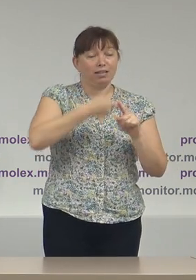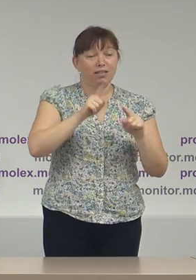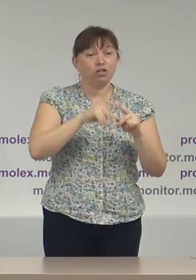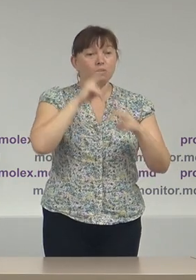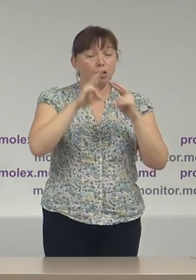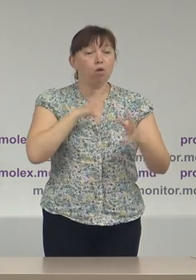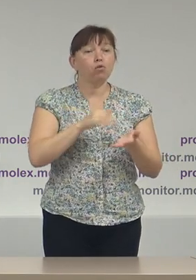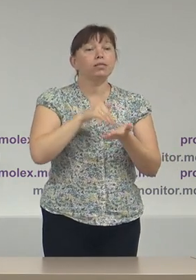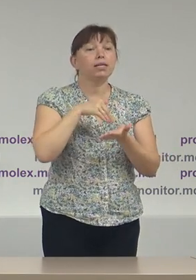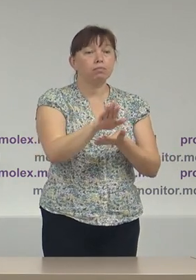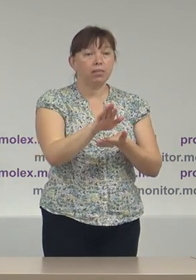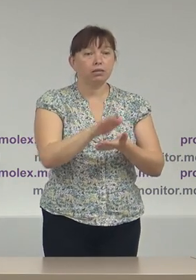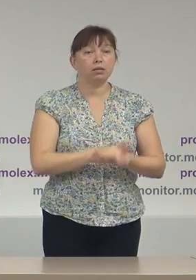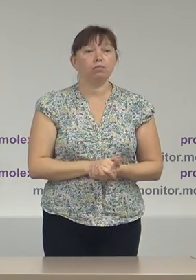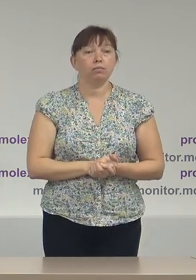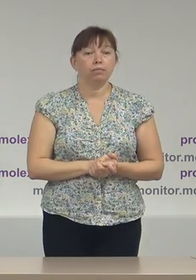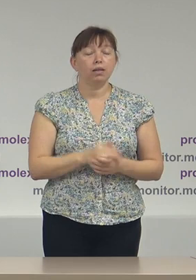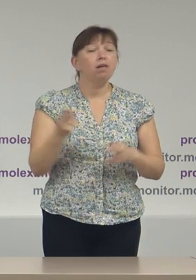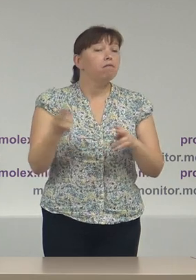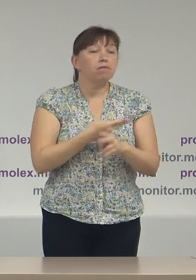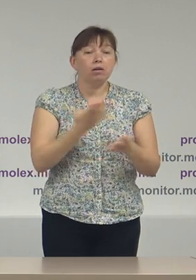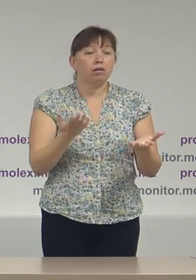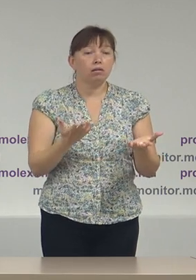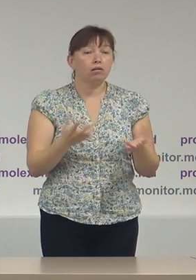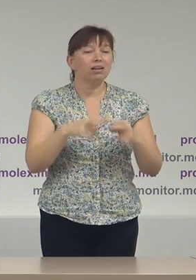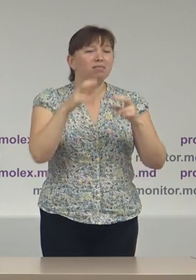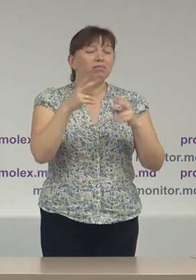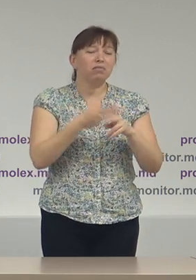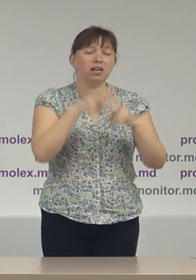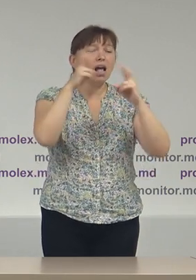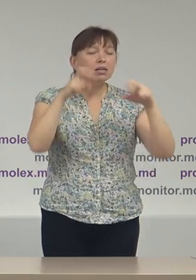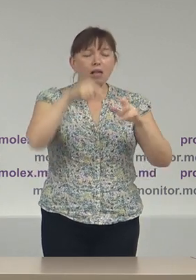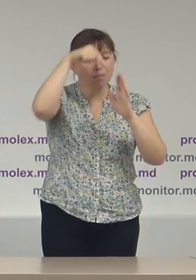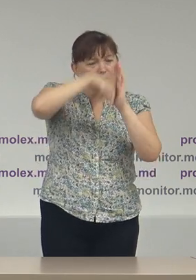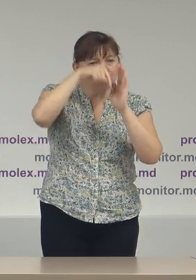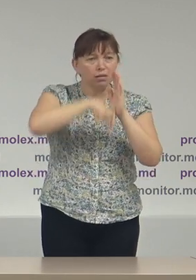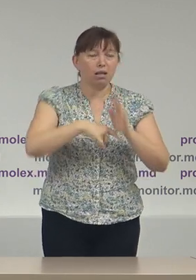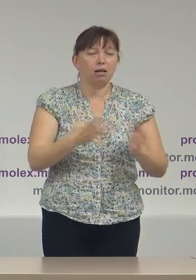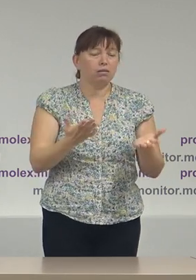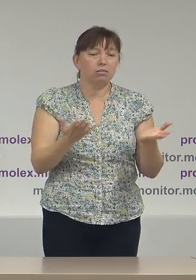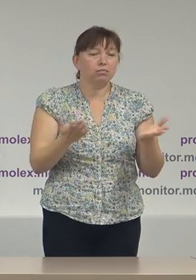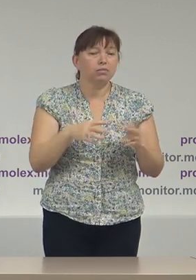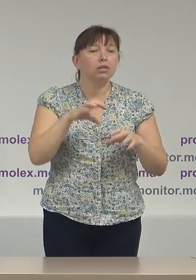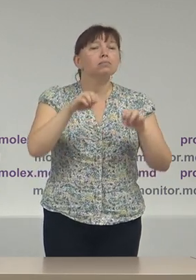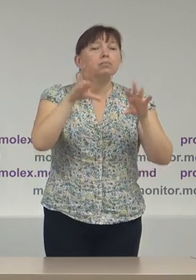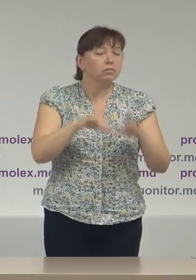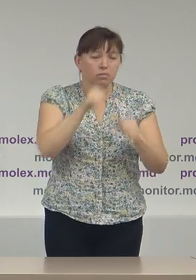respinse fără a fi practic examinate în fond, adică declarate inadmisibile.